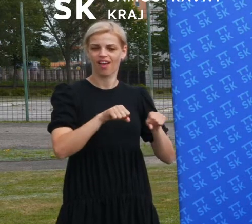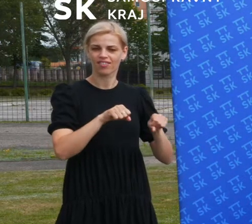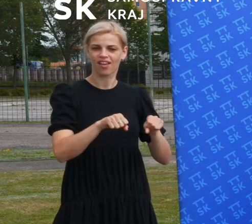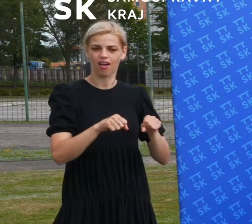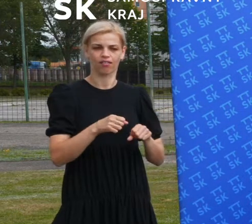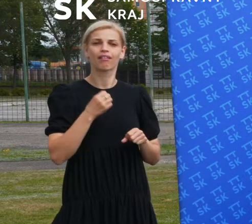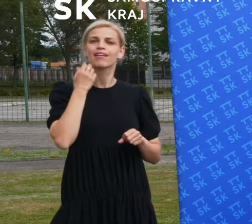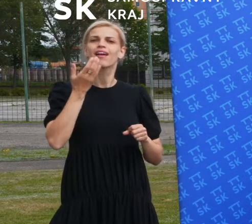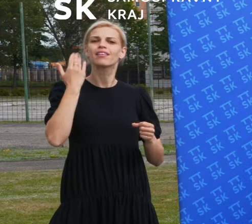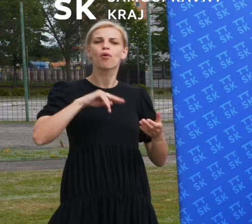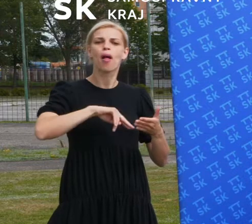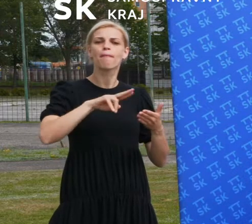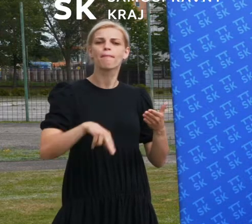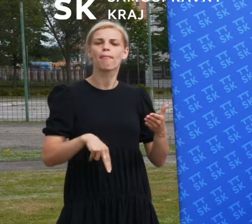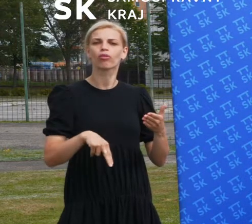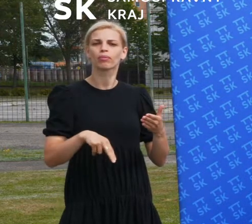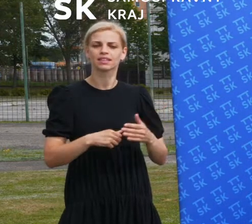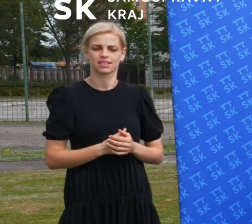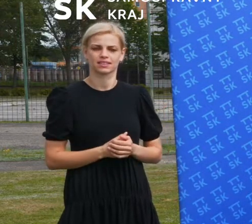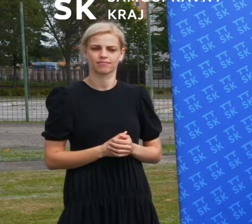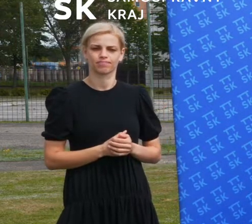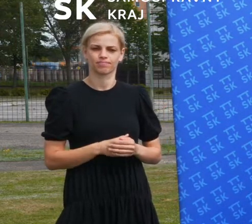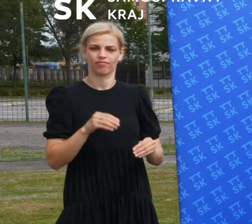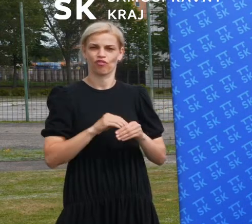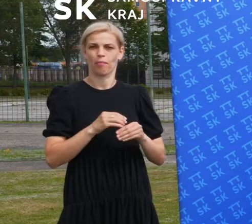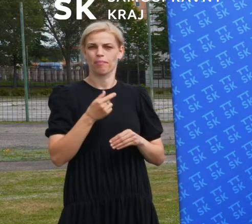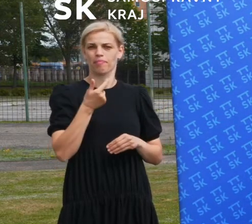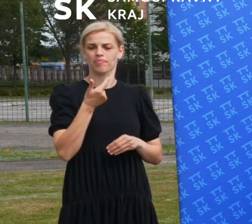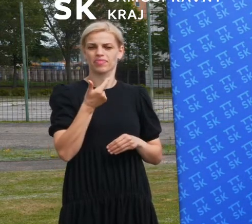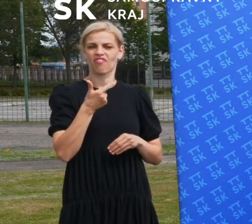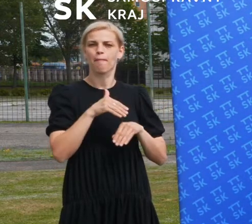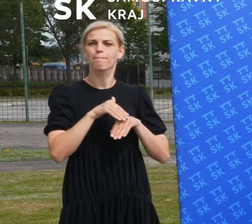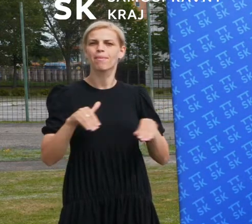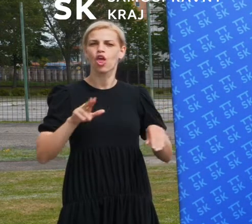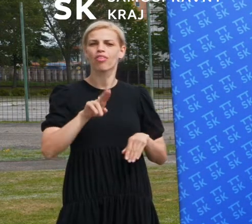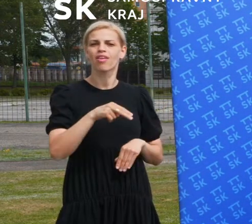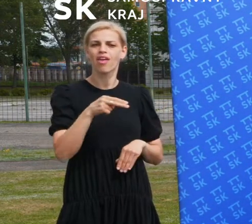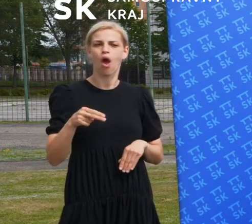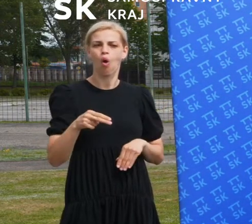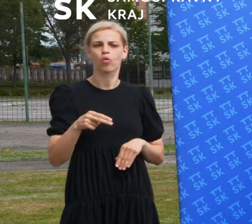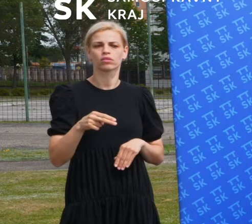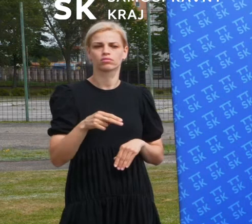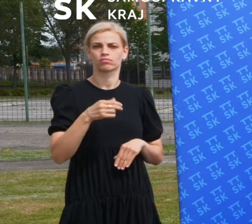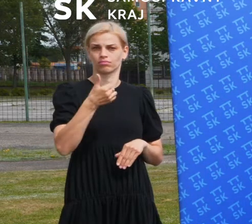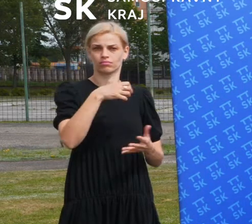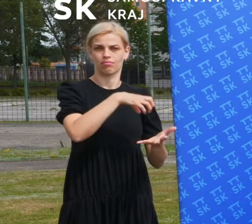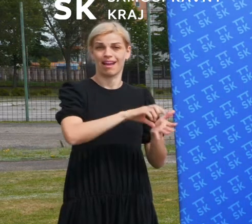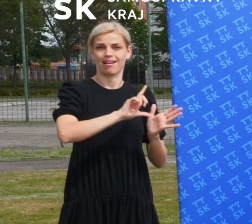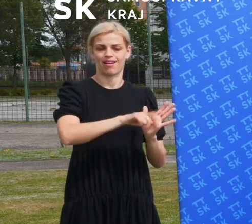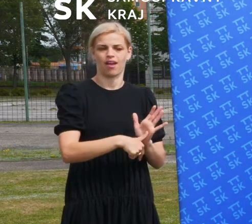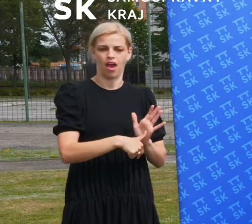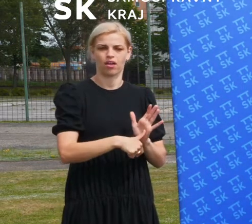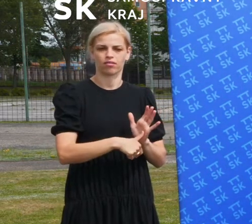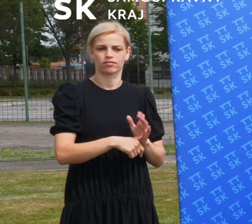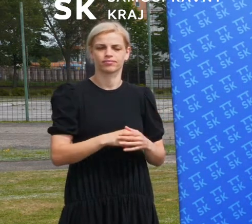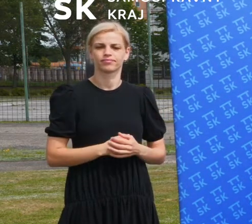takom rozmere, že 2 milióny per kraj a jednotlivé kraje, tak ako teraz